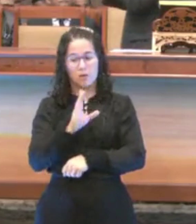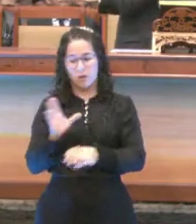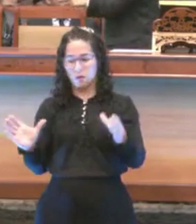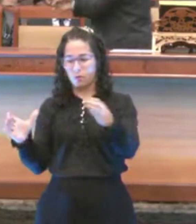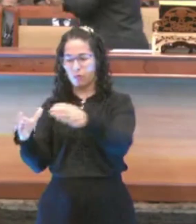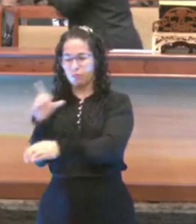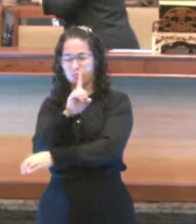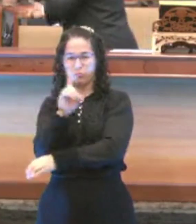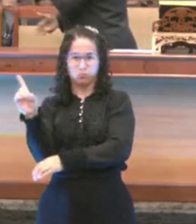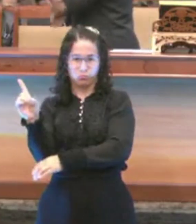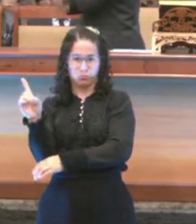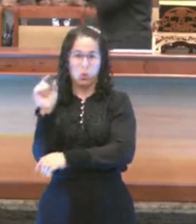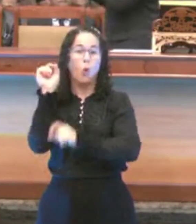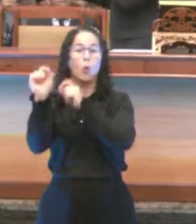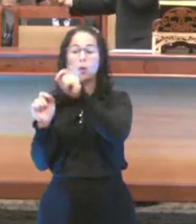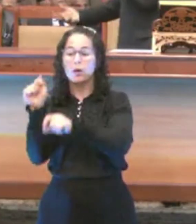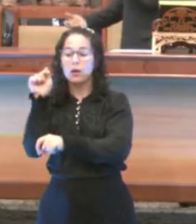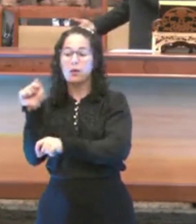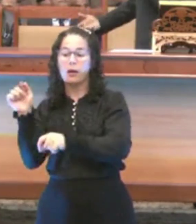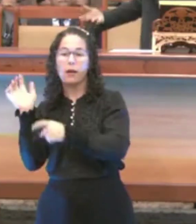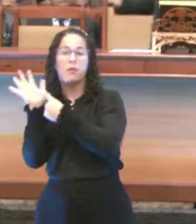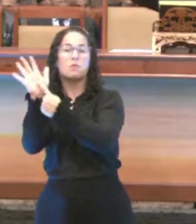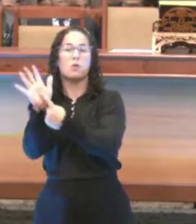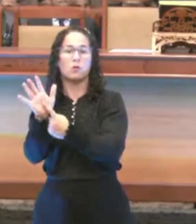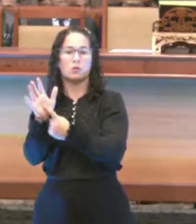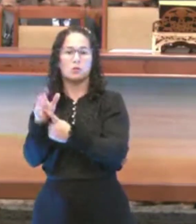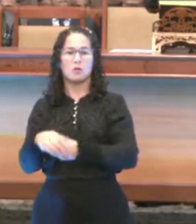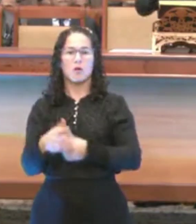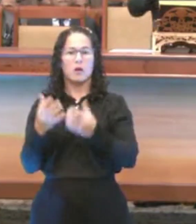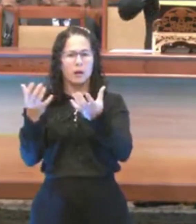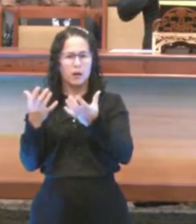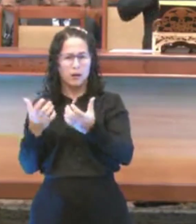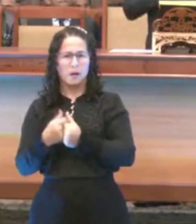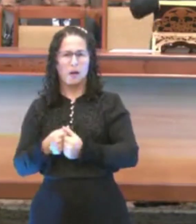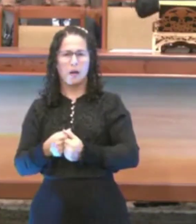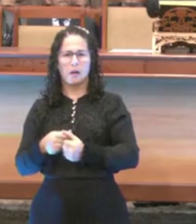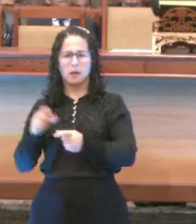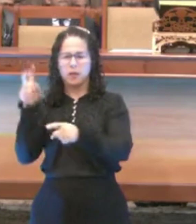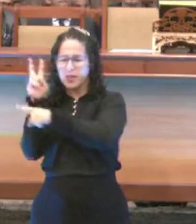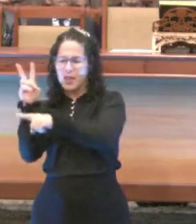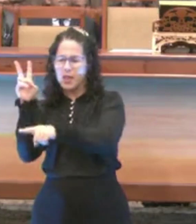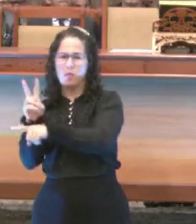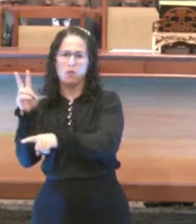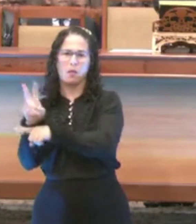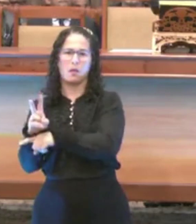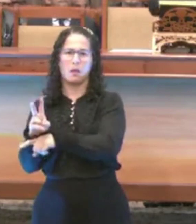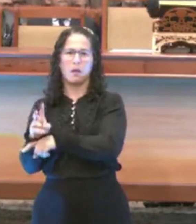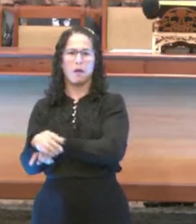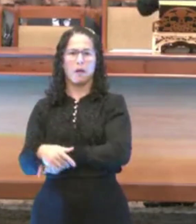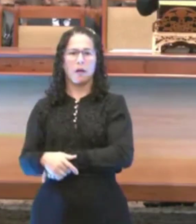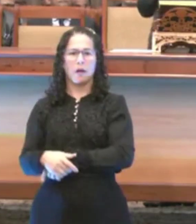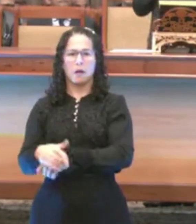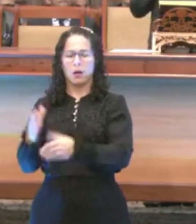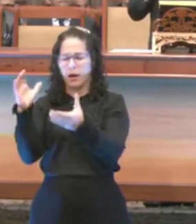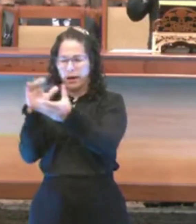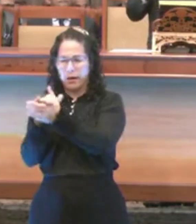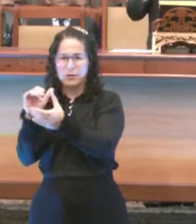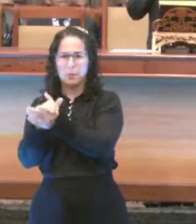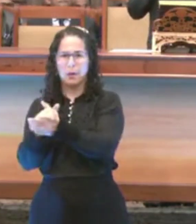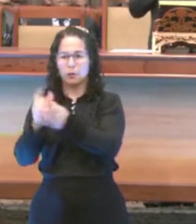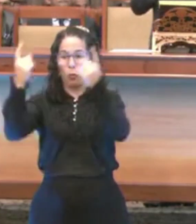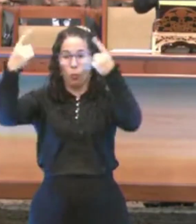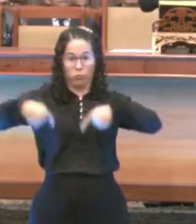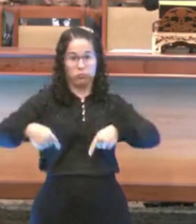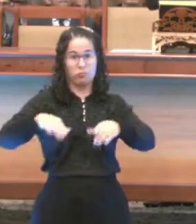defende o aborto, que defende as drogas, que defende casamentos contrários à palavra de Deus.